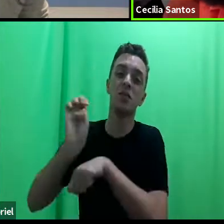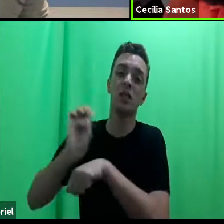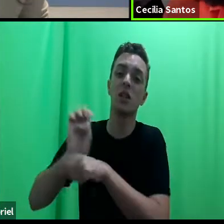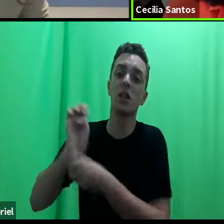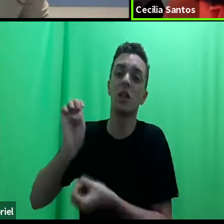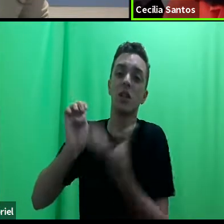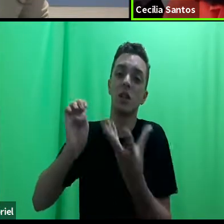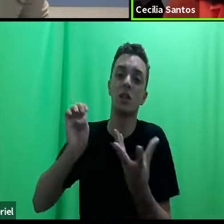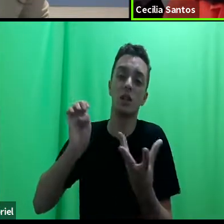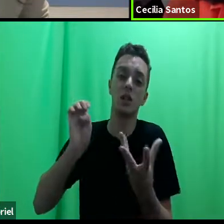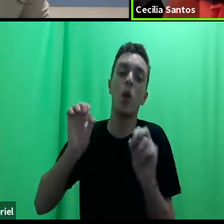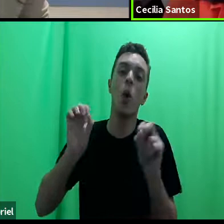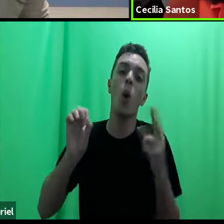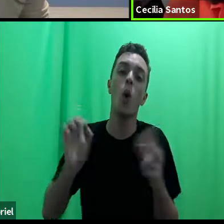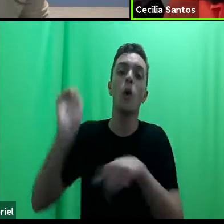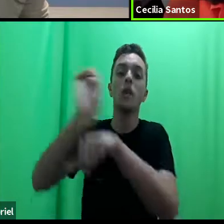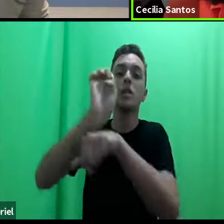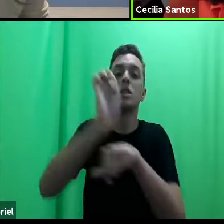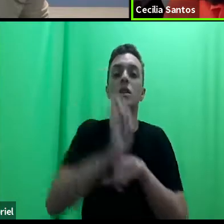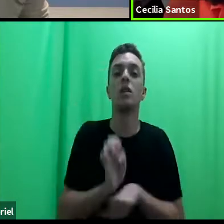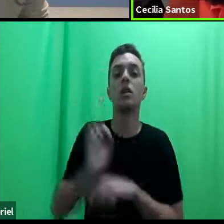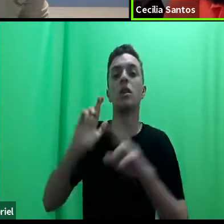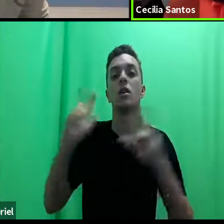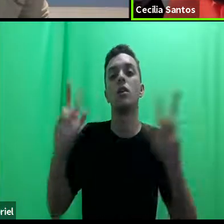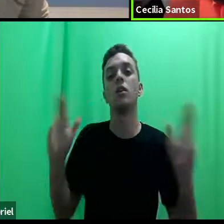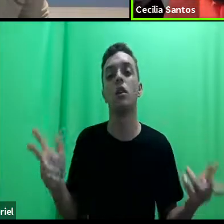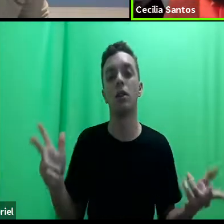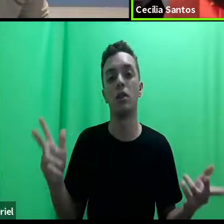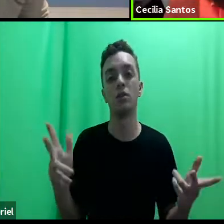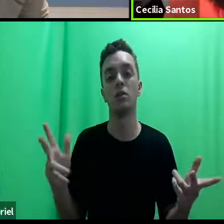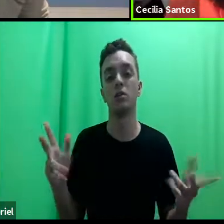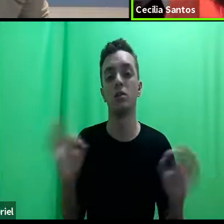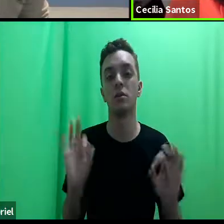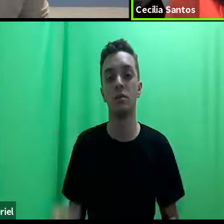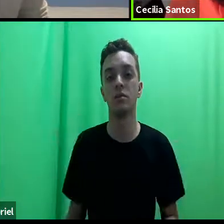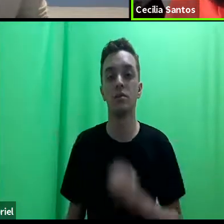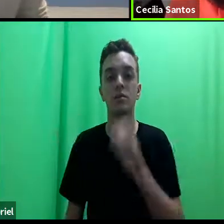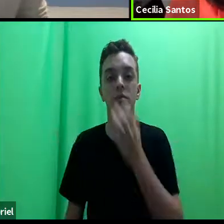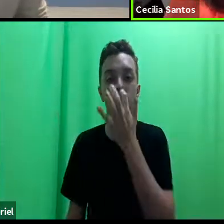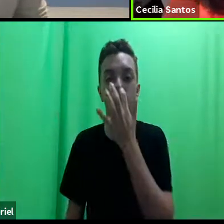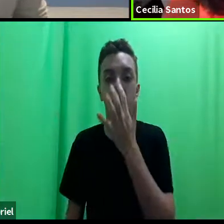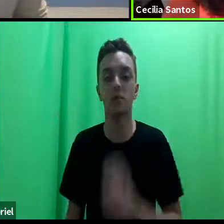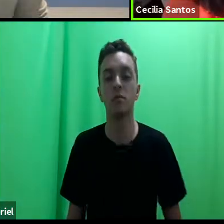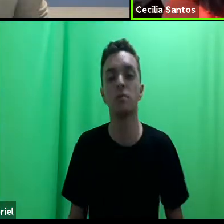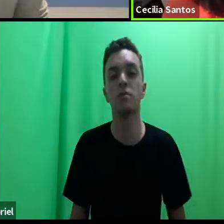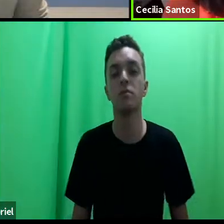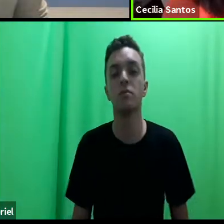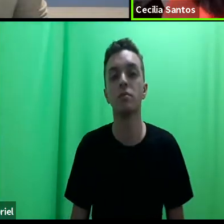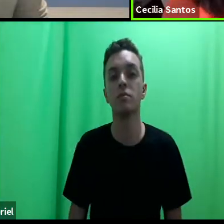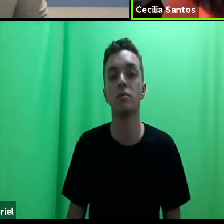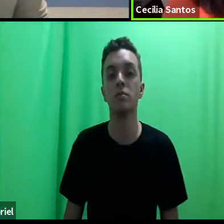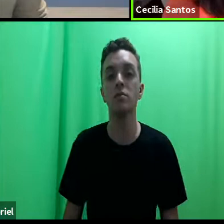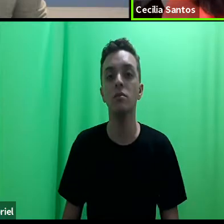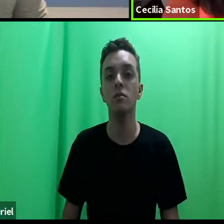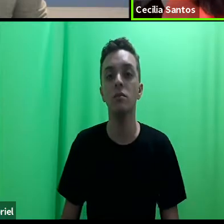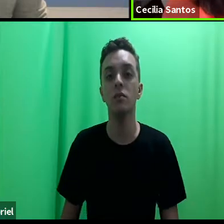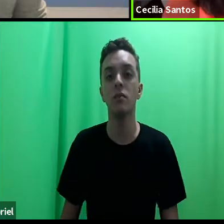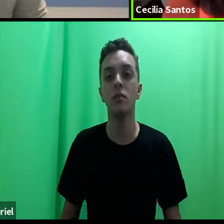Estados, quando se trata de uma norma internacional de direitos humanos. Então, eu acho que